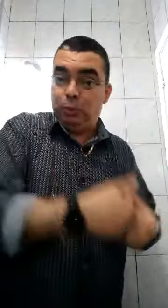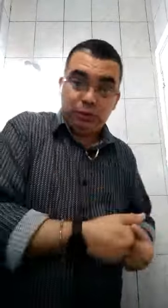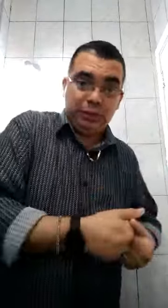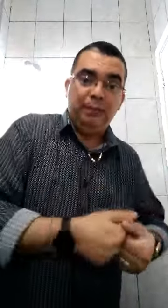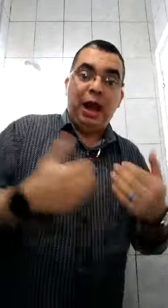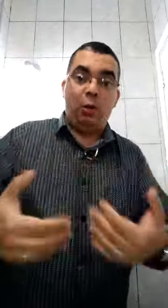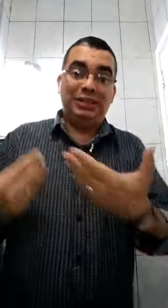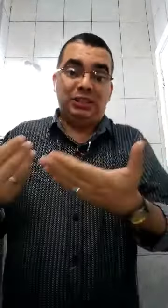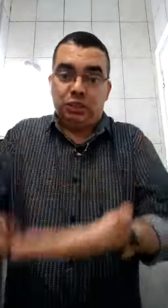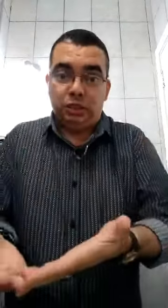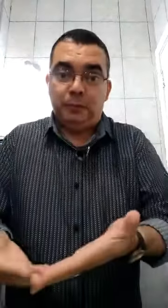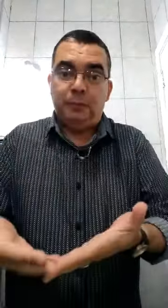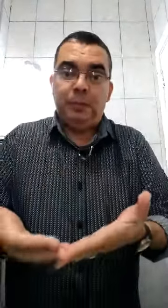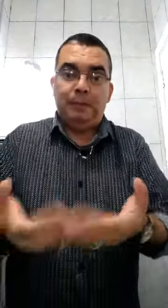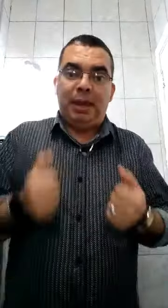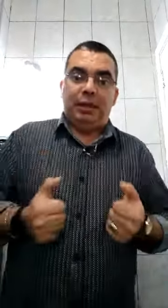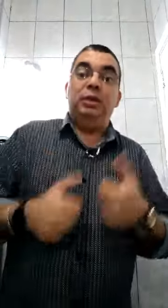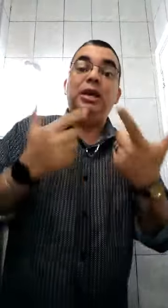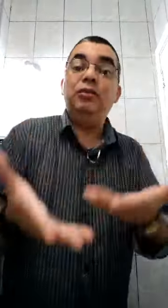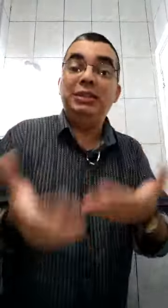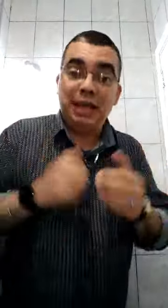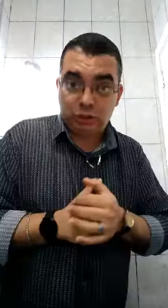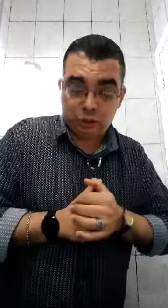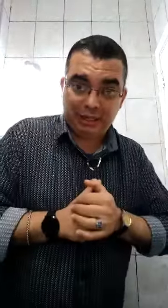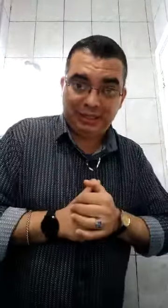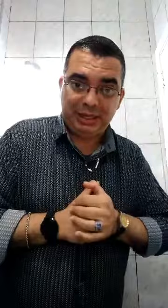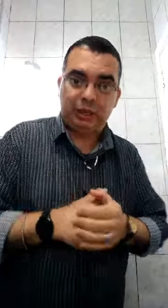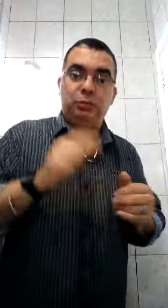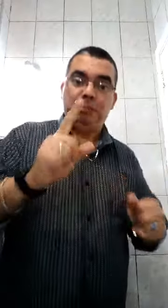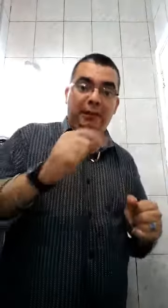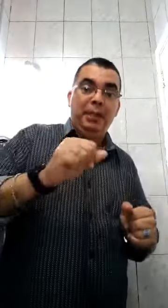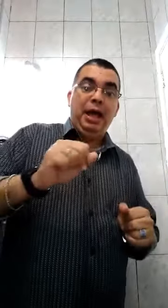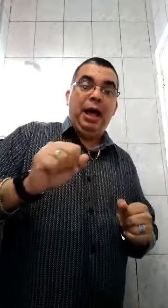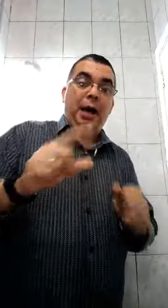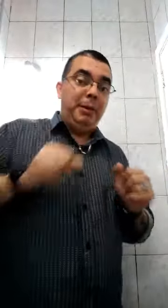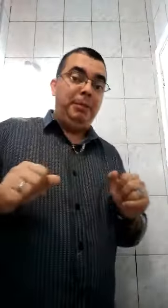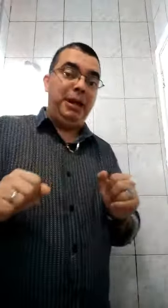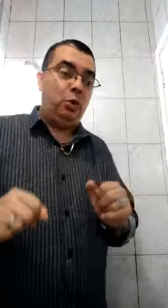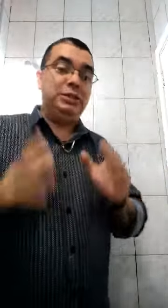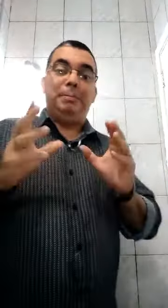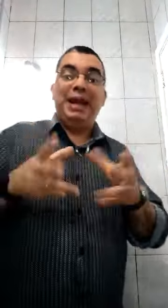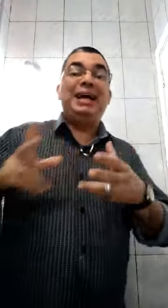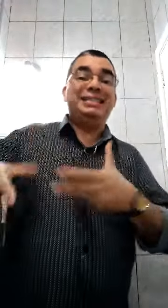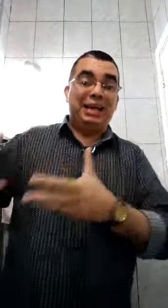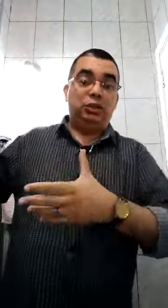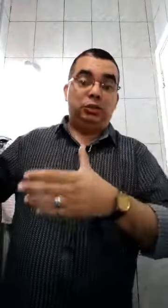esposa ao assistir? Bem, o que você acha sobre essa enquete? Bem, a minha primeira coisa, para casais,